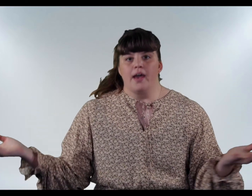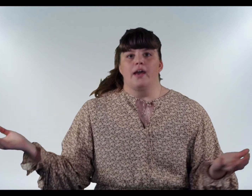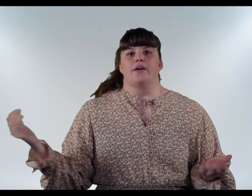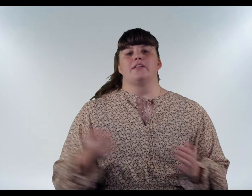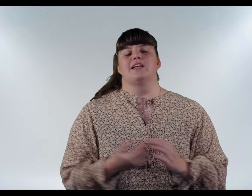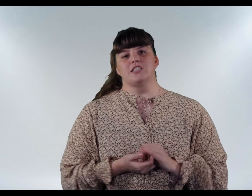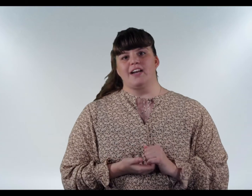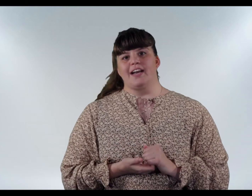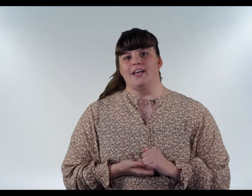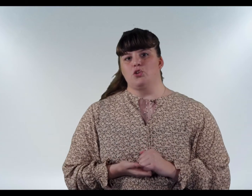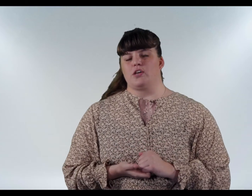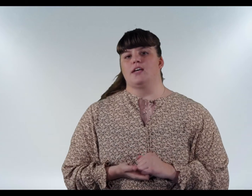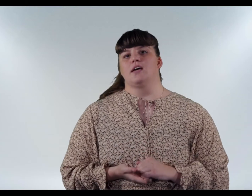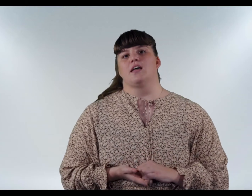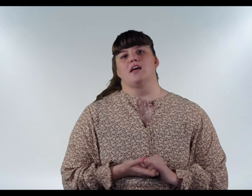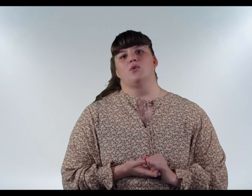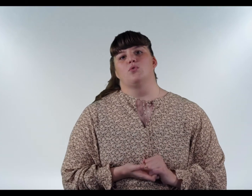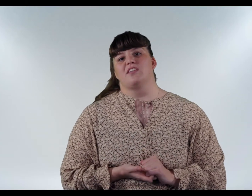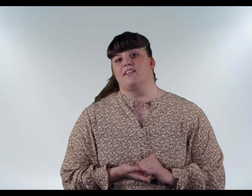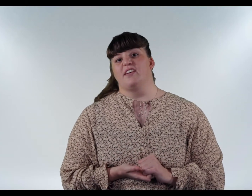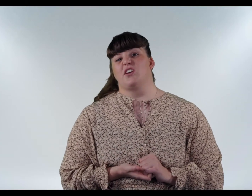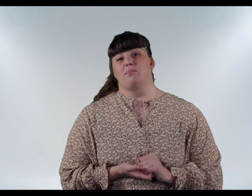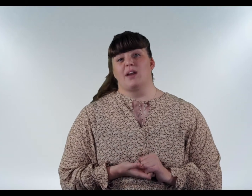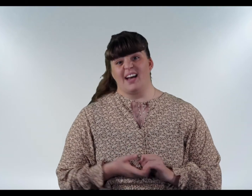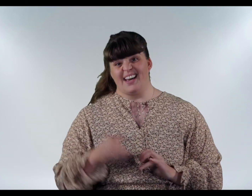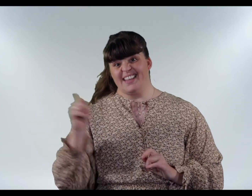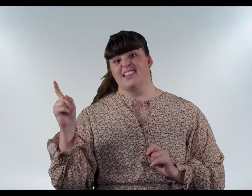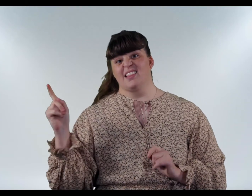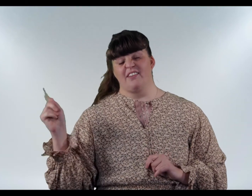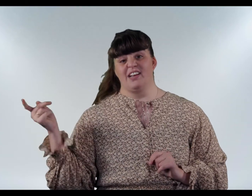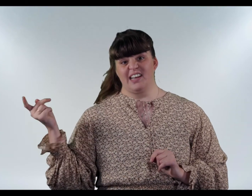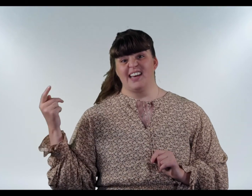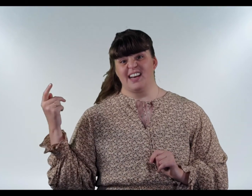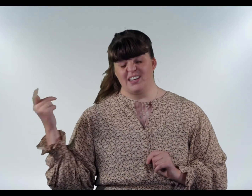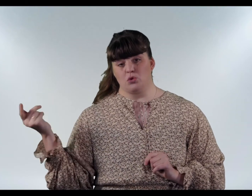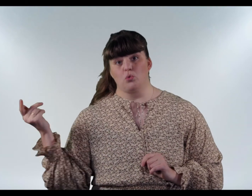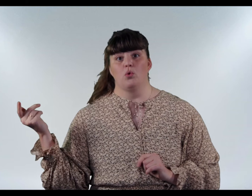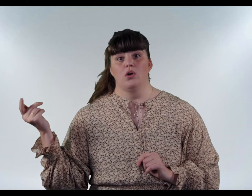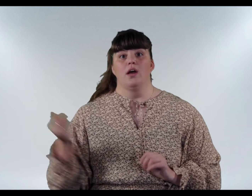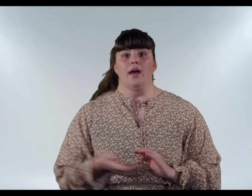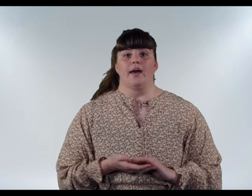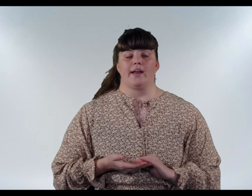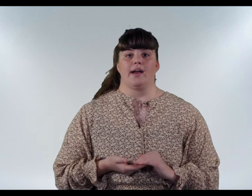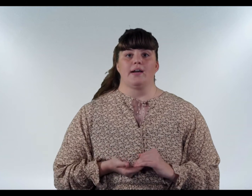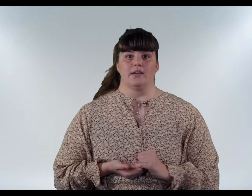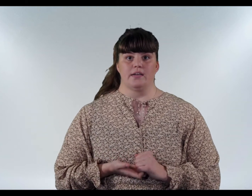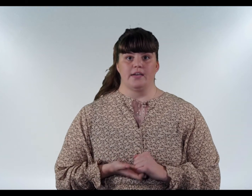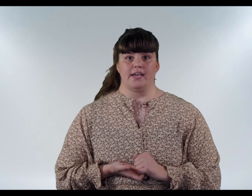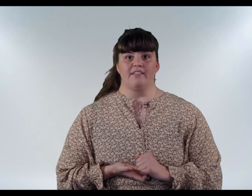Til þess að vera leiðtói að þá þarfirunni bara einn að vilja gera eins og þú. Þannig að ef að